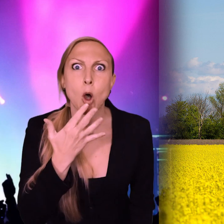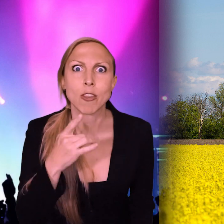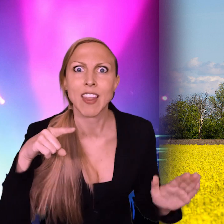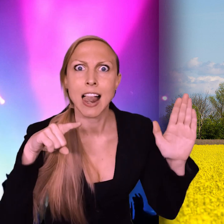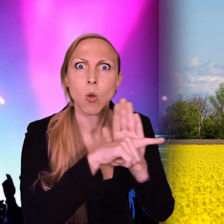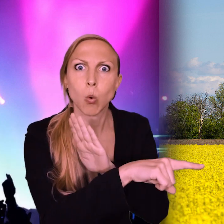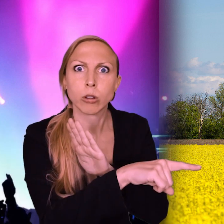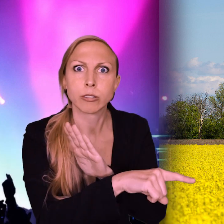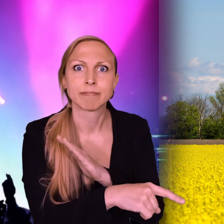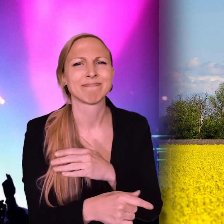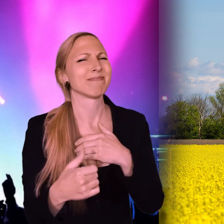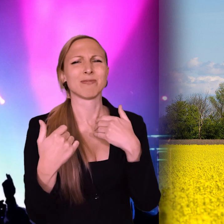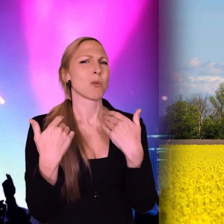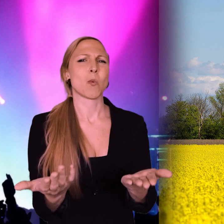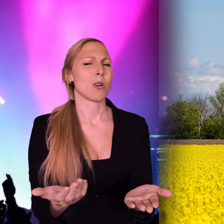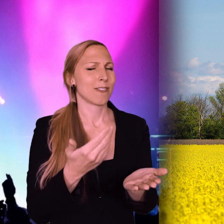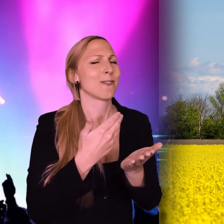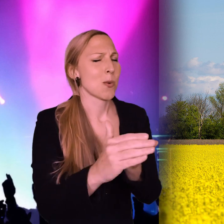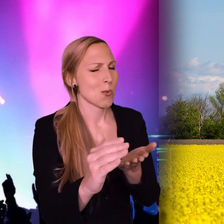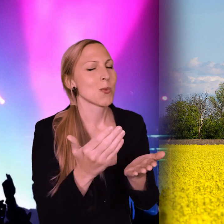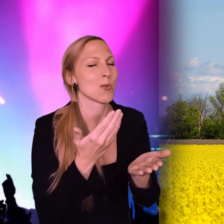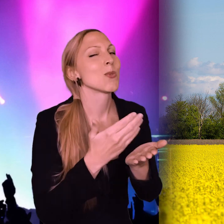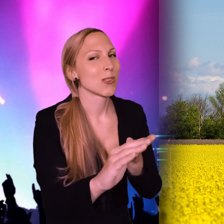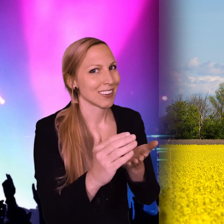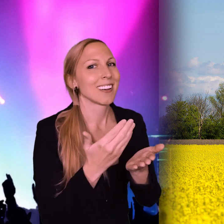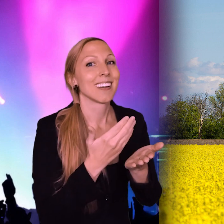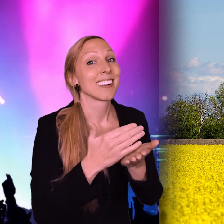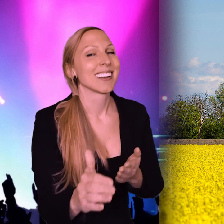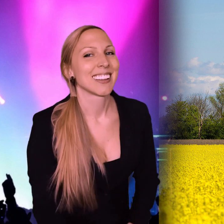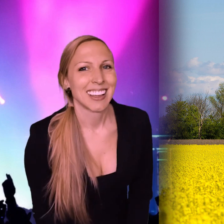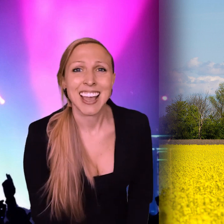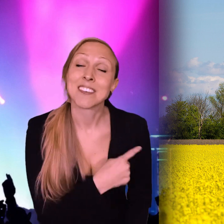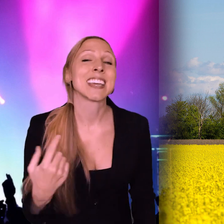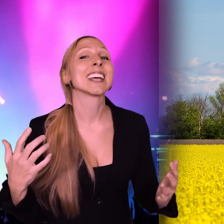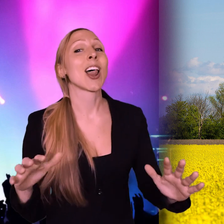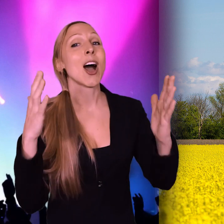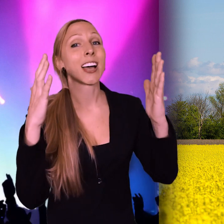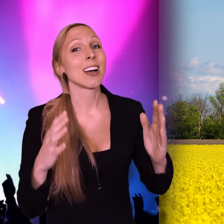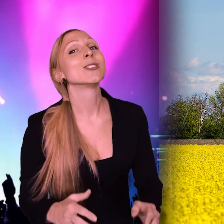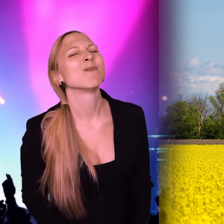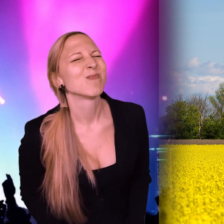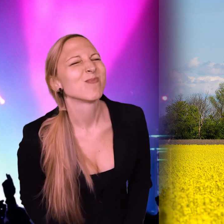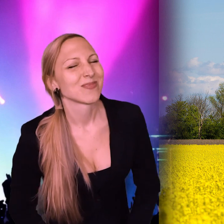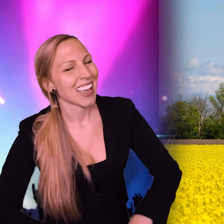pratar lort Med lort dem bara gå på, vi klarar oss nog